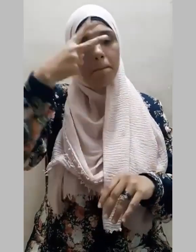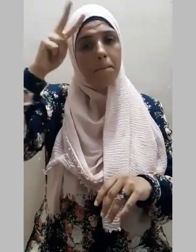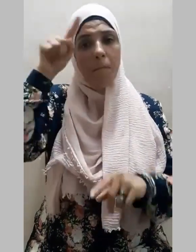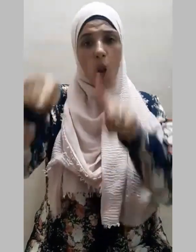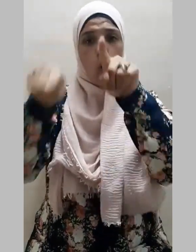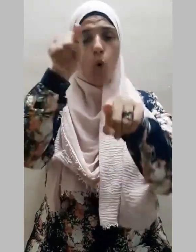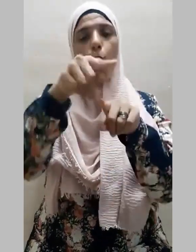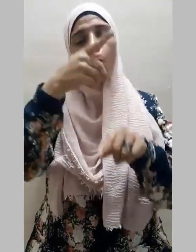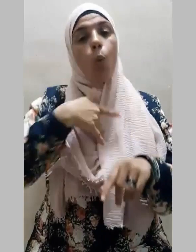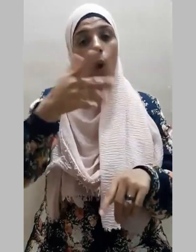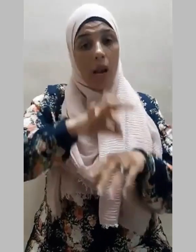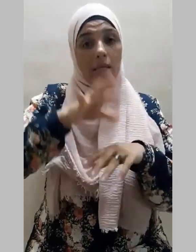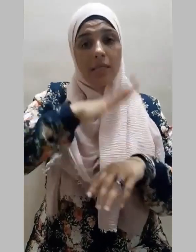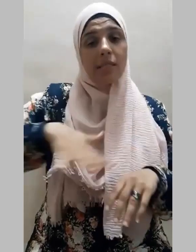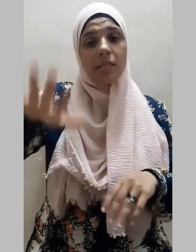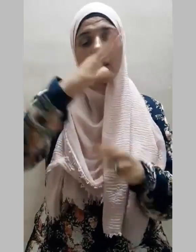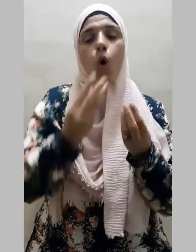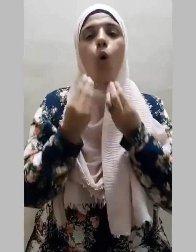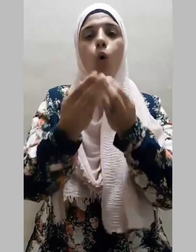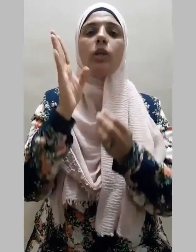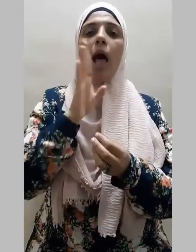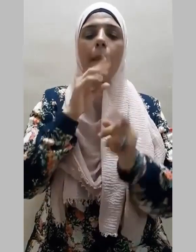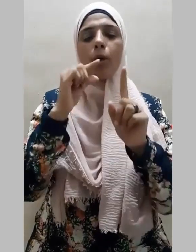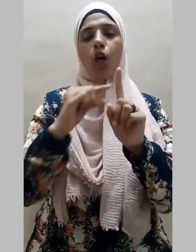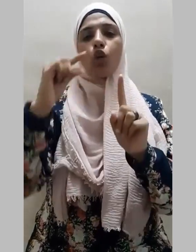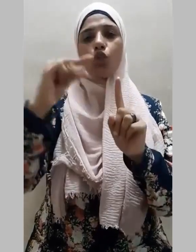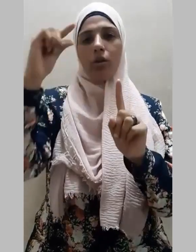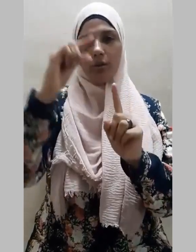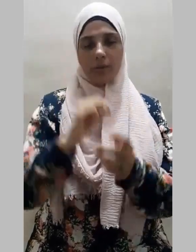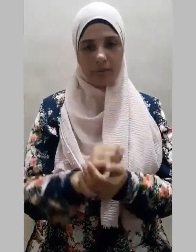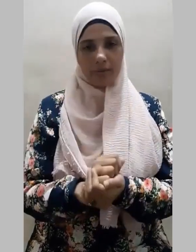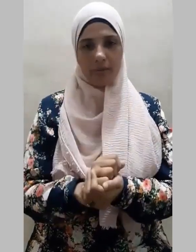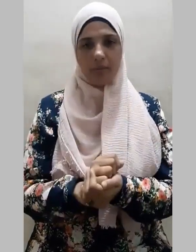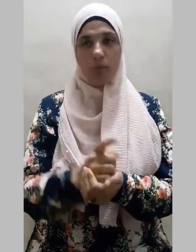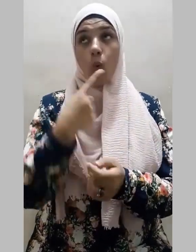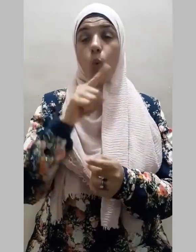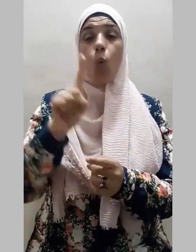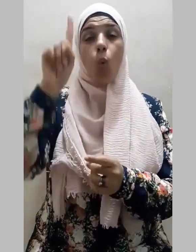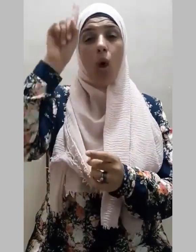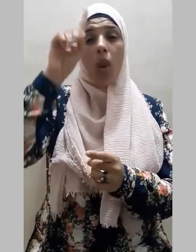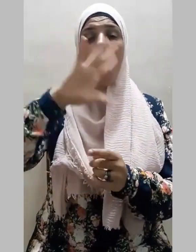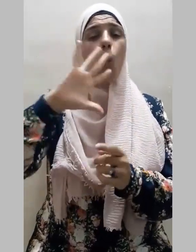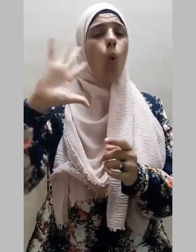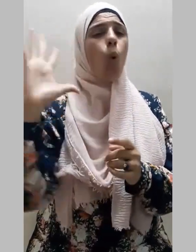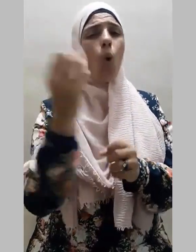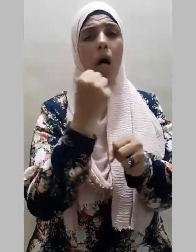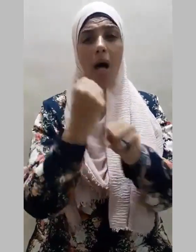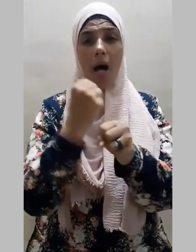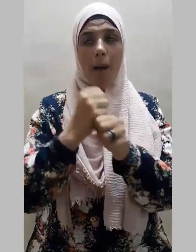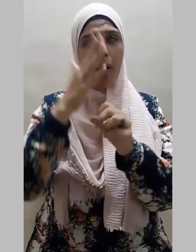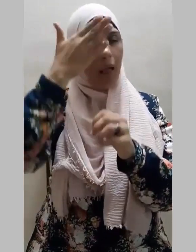والذين أوتوا العلم درجات والله بما تعملون خبير